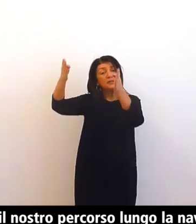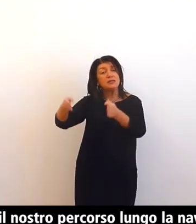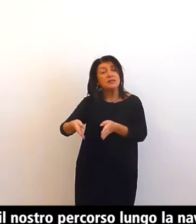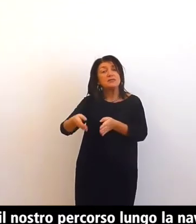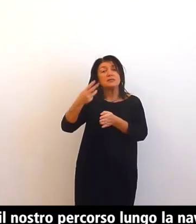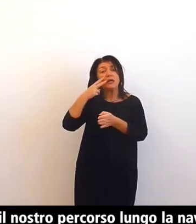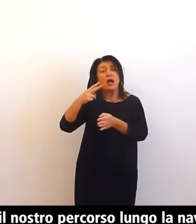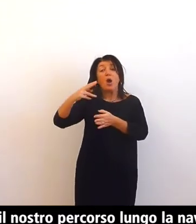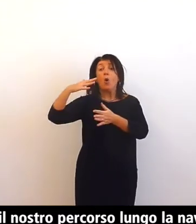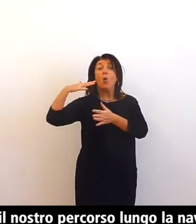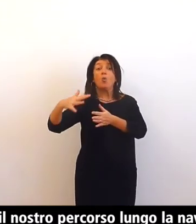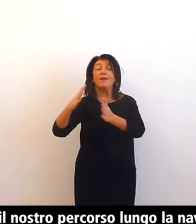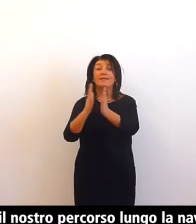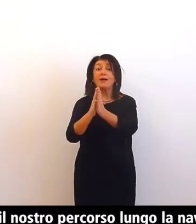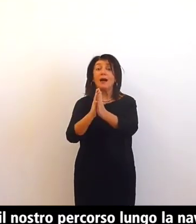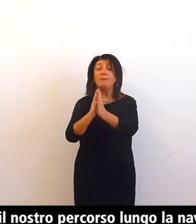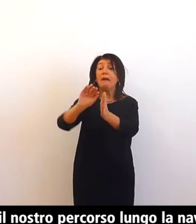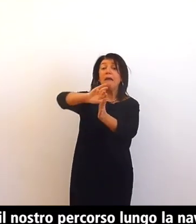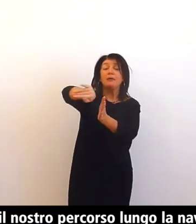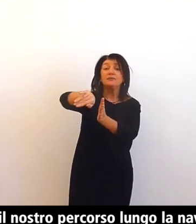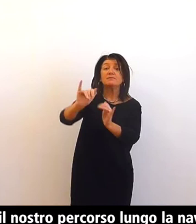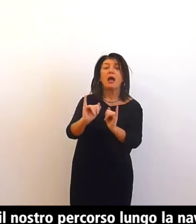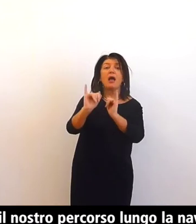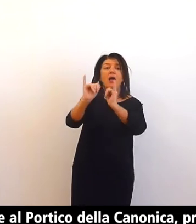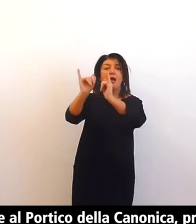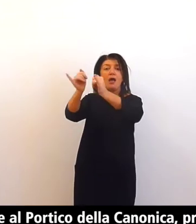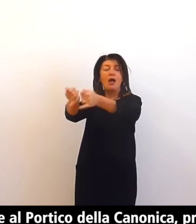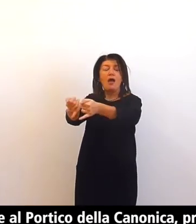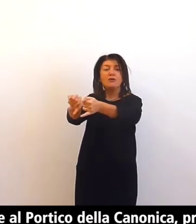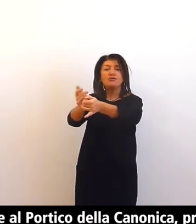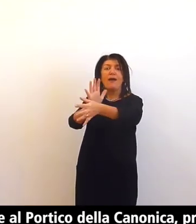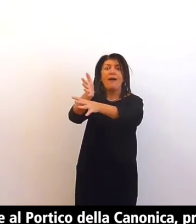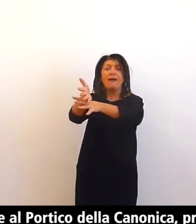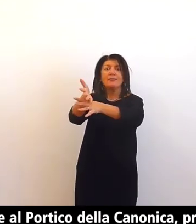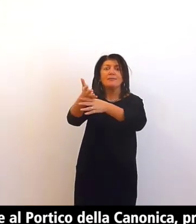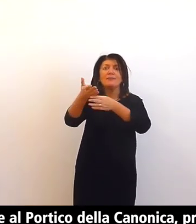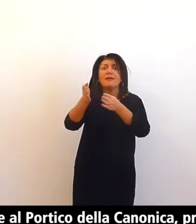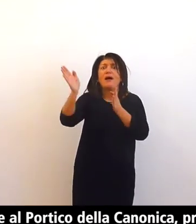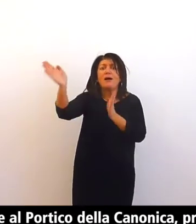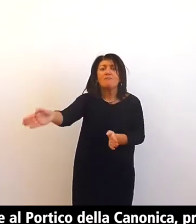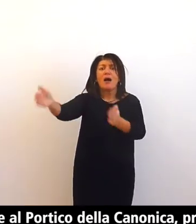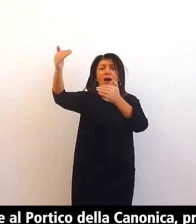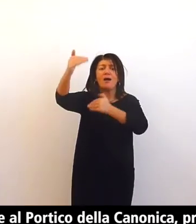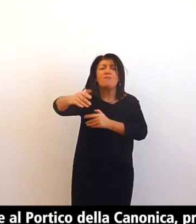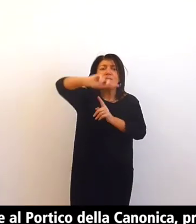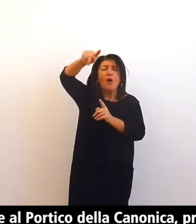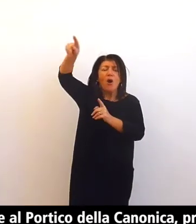uscire dalla basilica e accedere al portico della canonica progettato ed edificato dal bramante